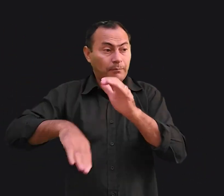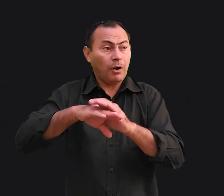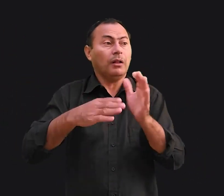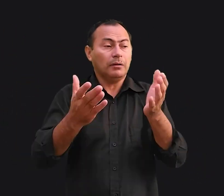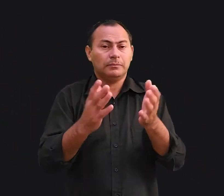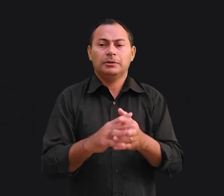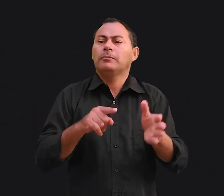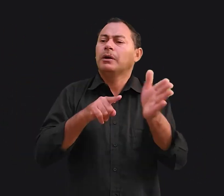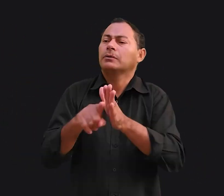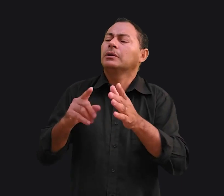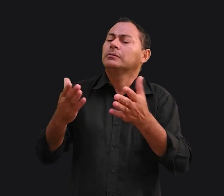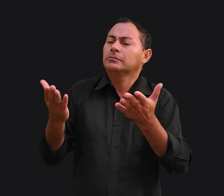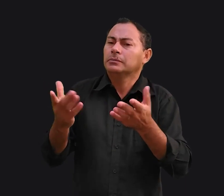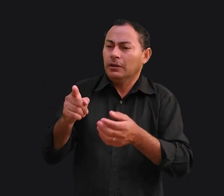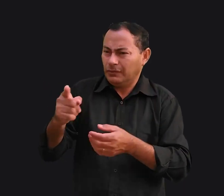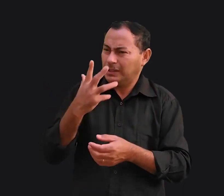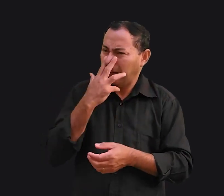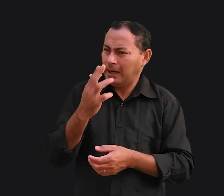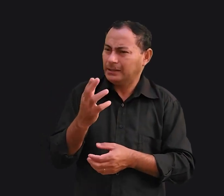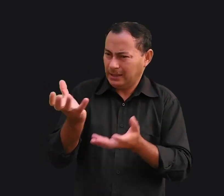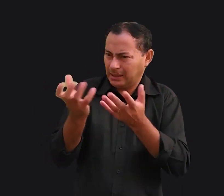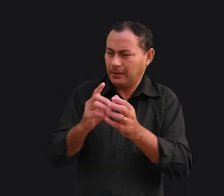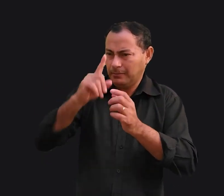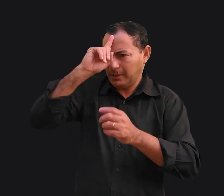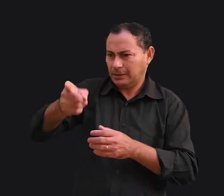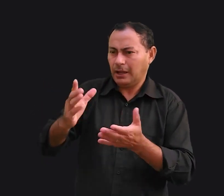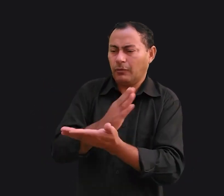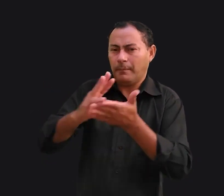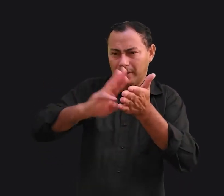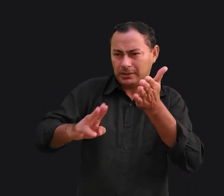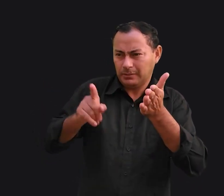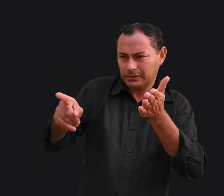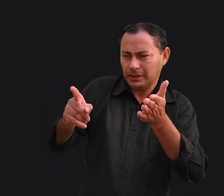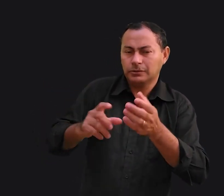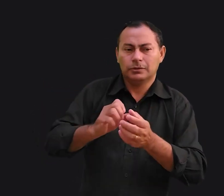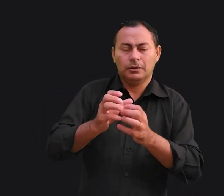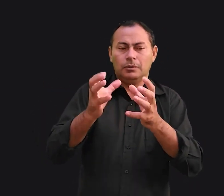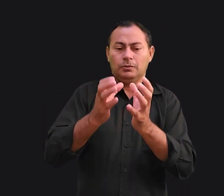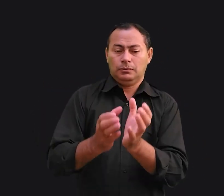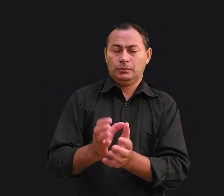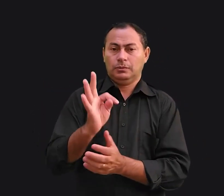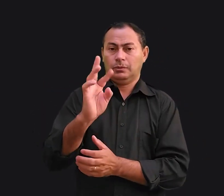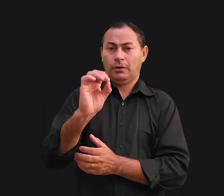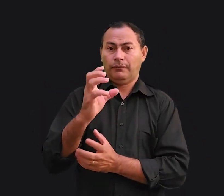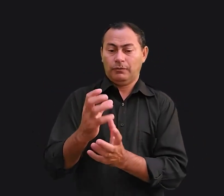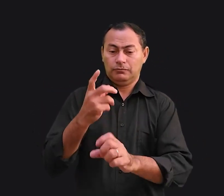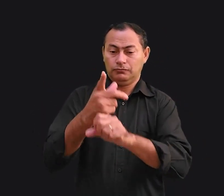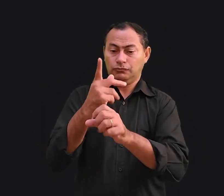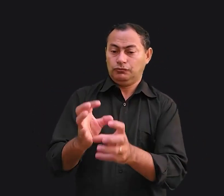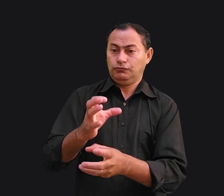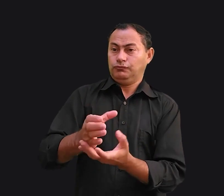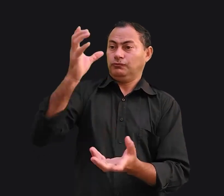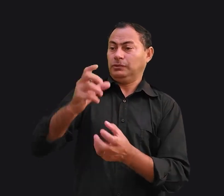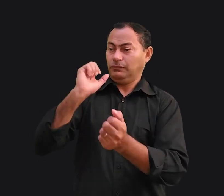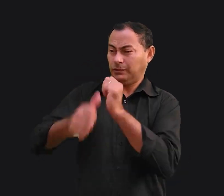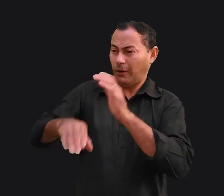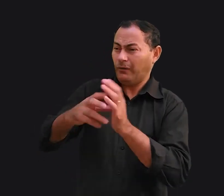Eu perguntei, e você acha que ela quis mandar alguma mensagem para você jogando seu troféu de futebol? Ele respondeu,